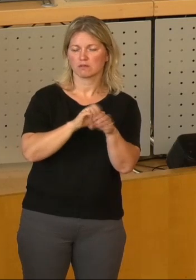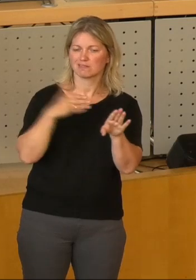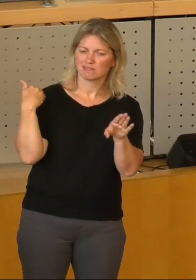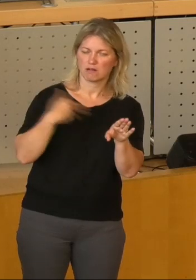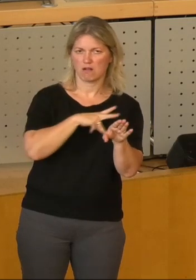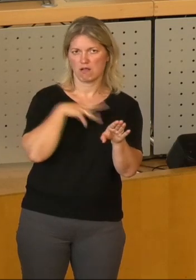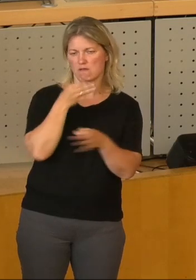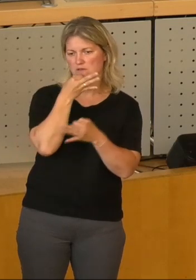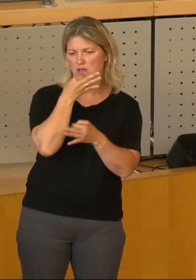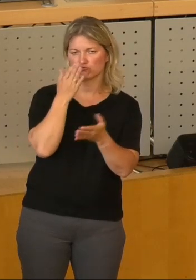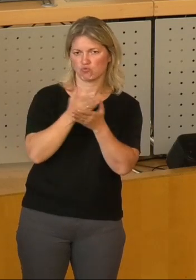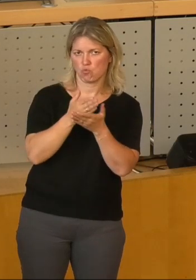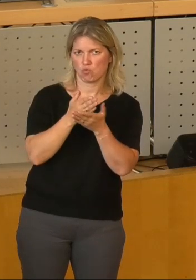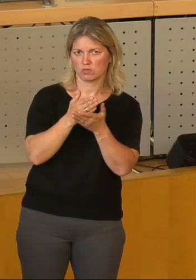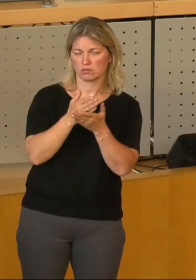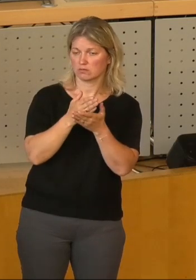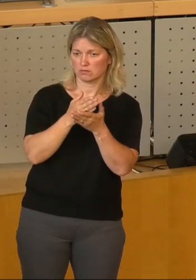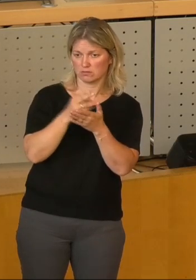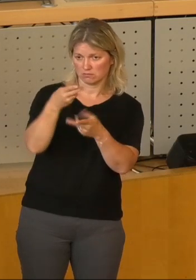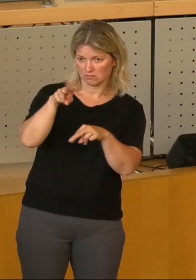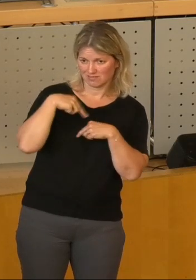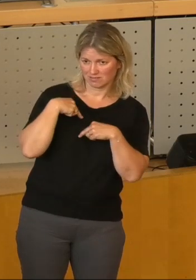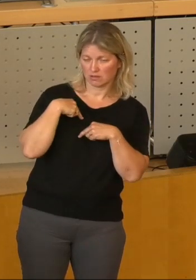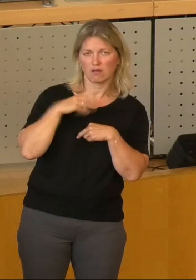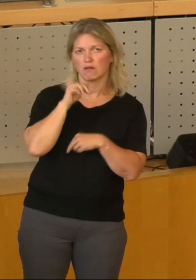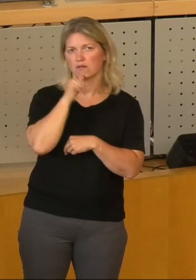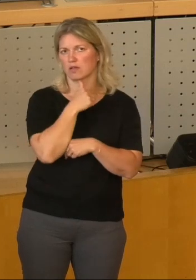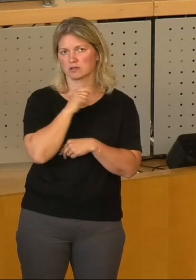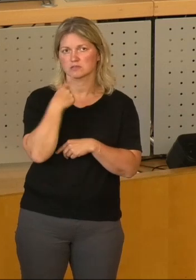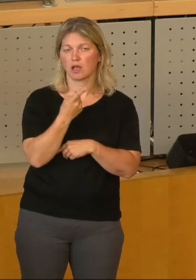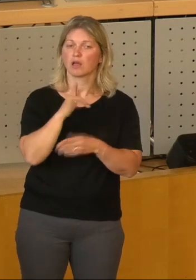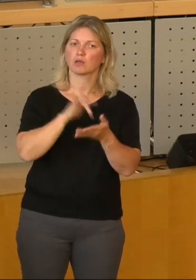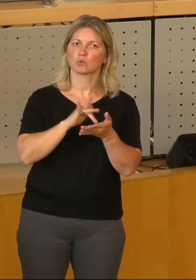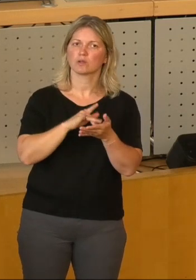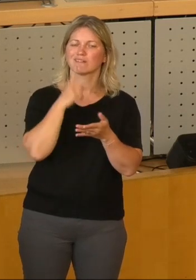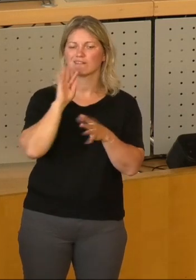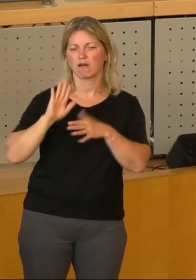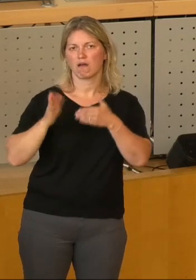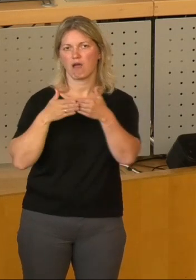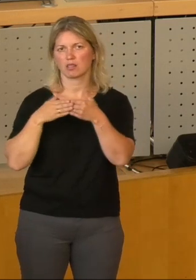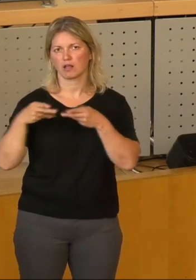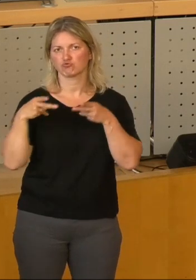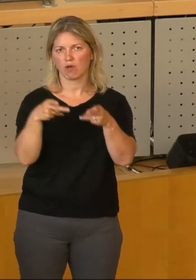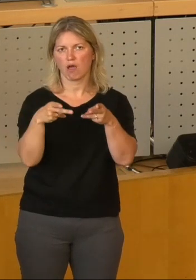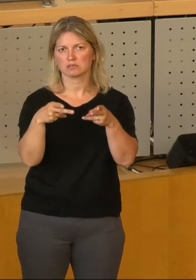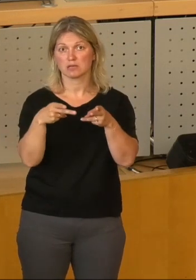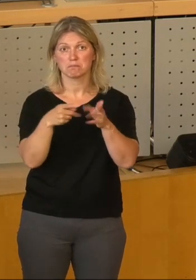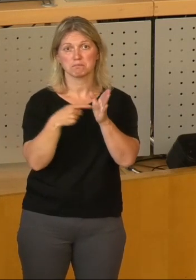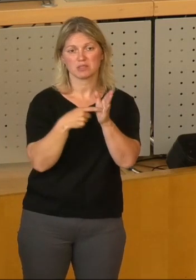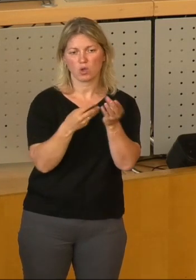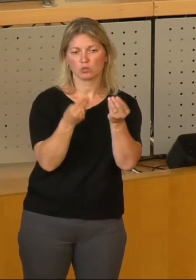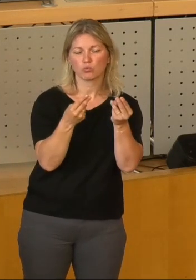abgelehnt, dass es sich um eine Anliegerstraße von untergeordneter Bedeutung handelt. Die